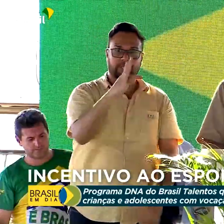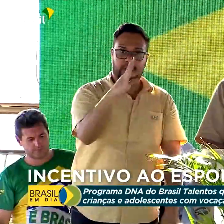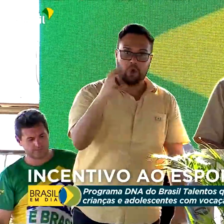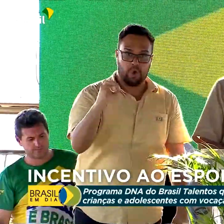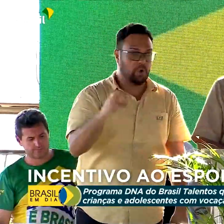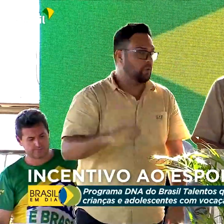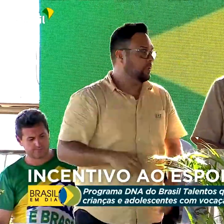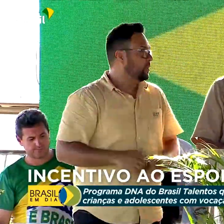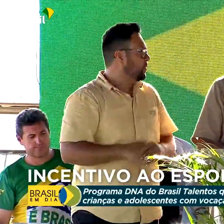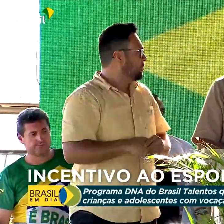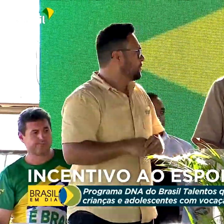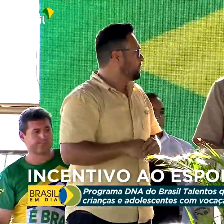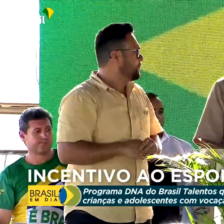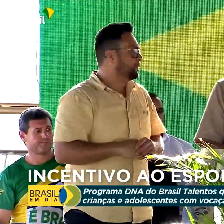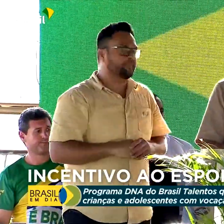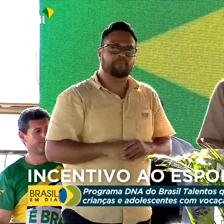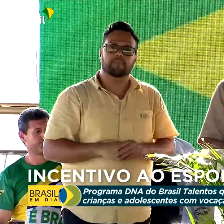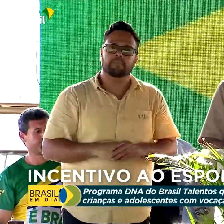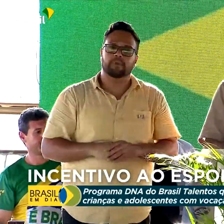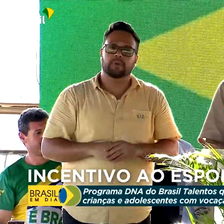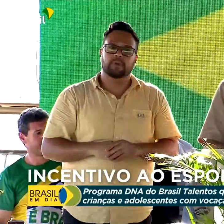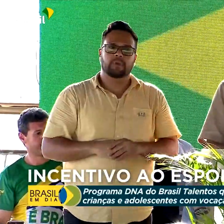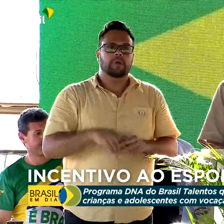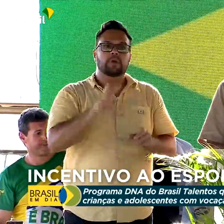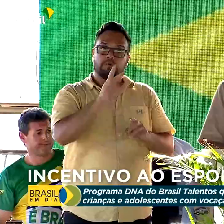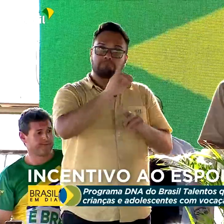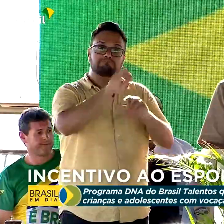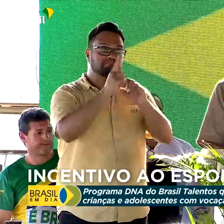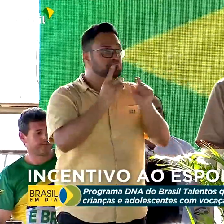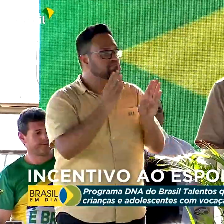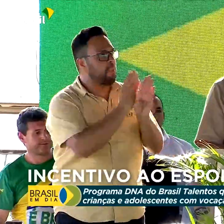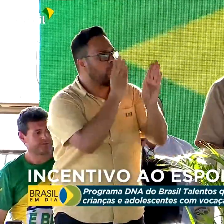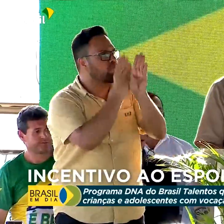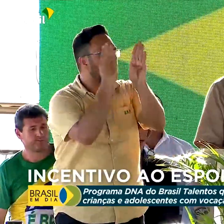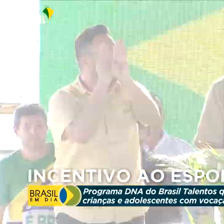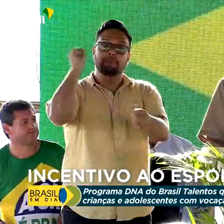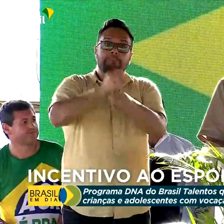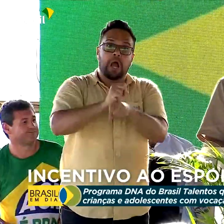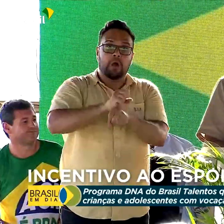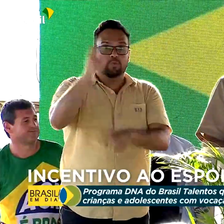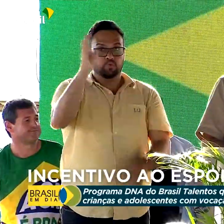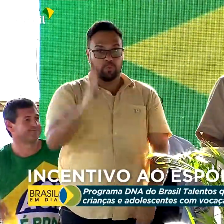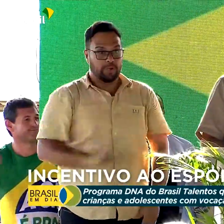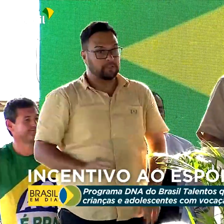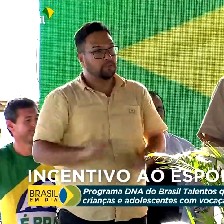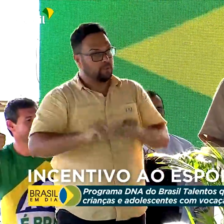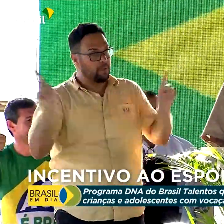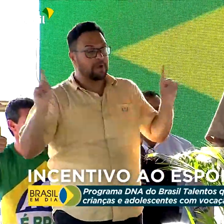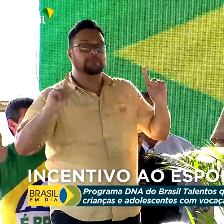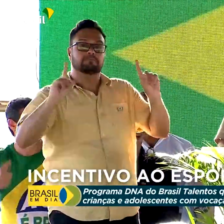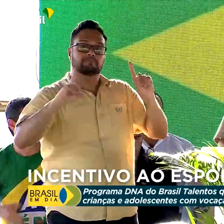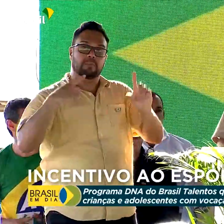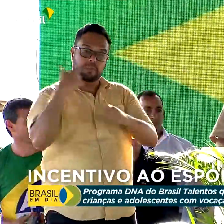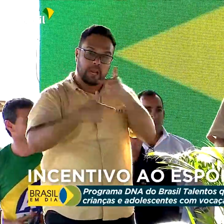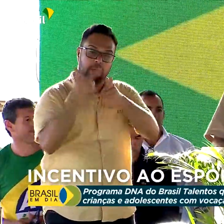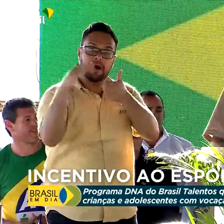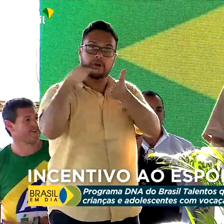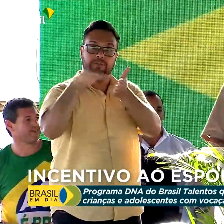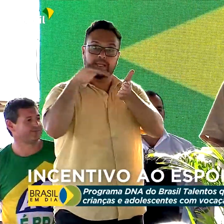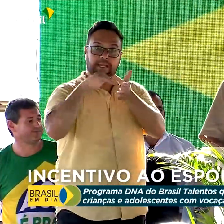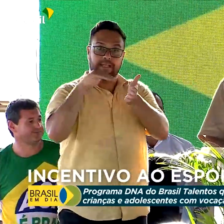A intenção de integrar e descobrir talentos é muito bem-vinda. Um trabalho lá da Secretaria